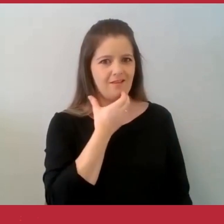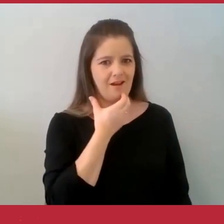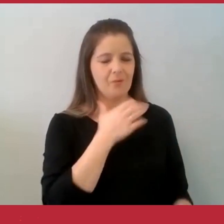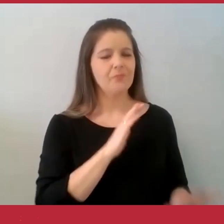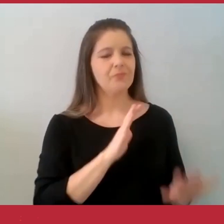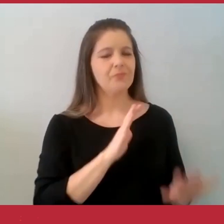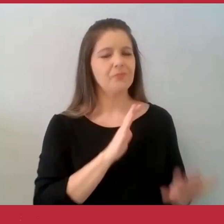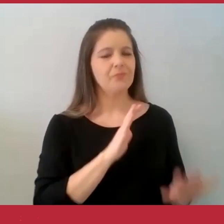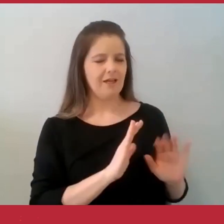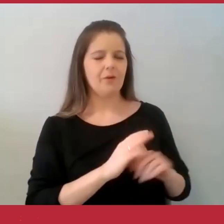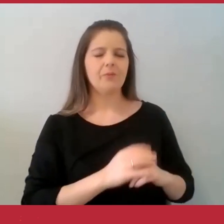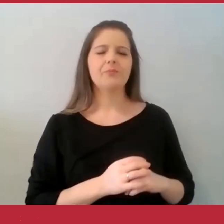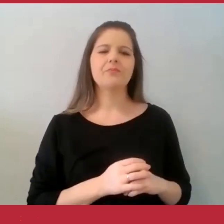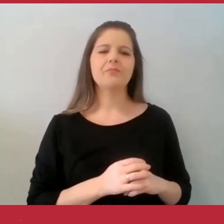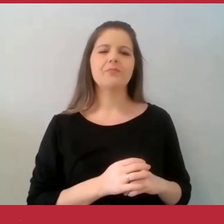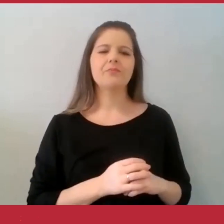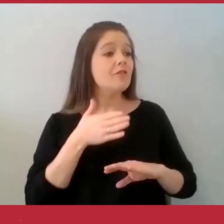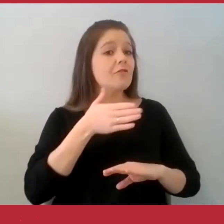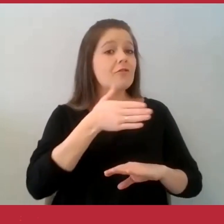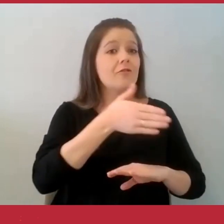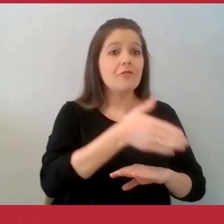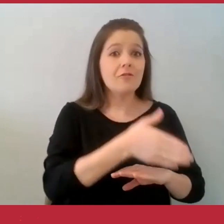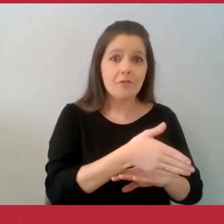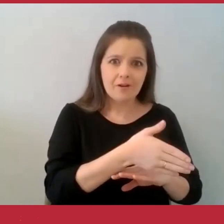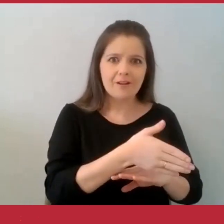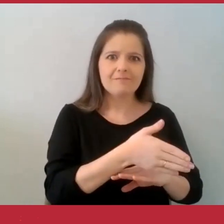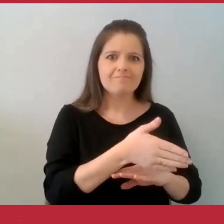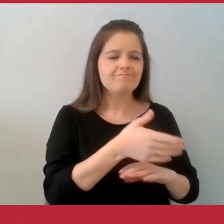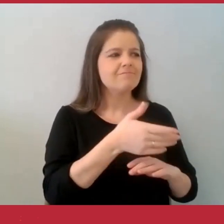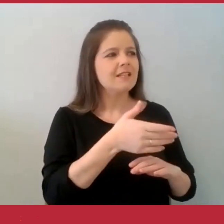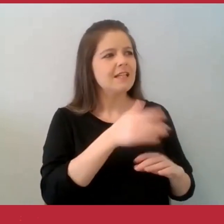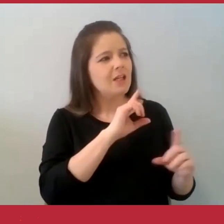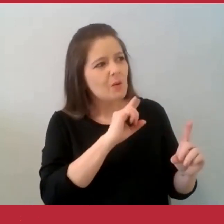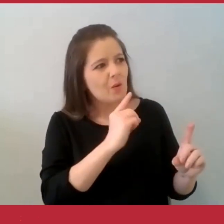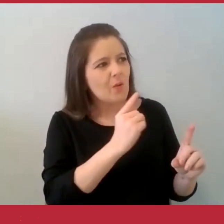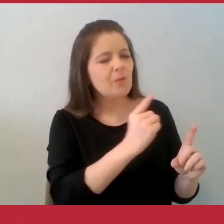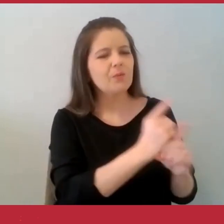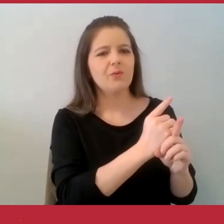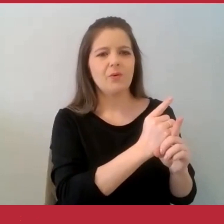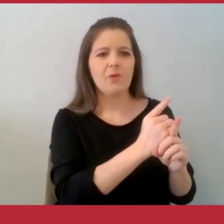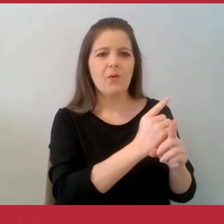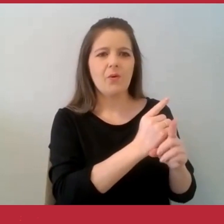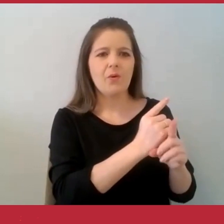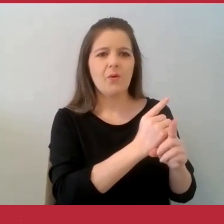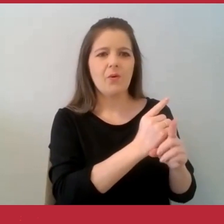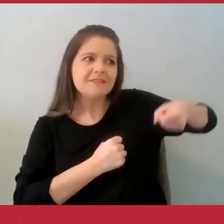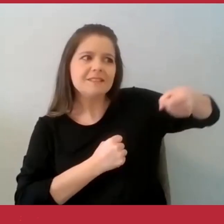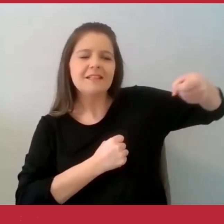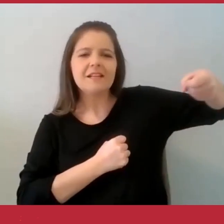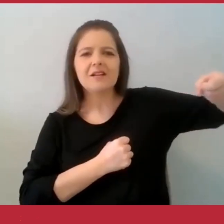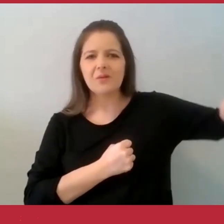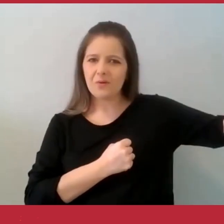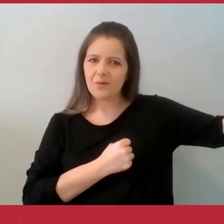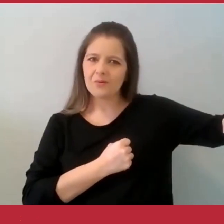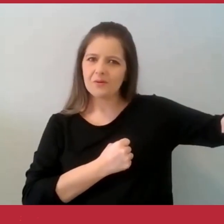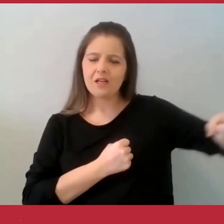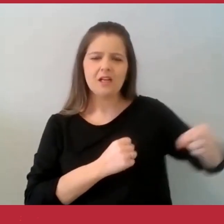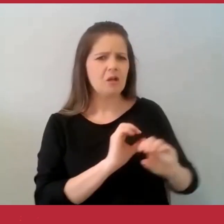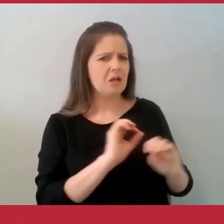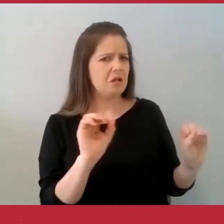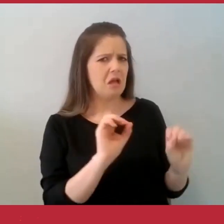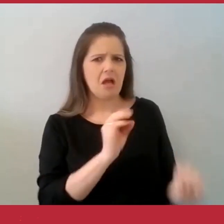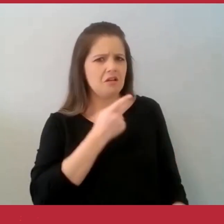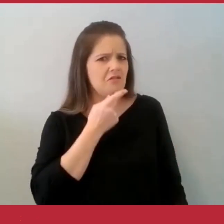chegou na barbearia, encontrou o barbeiro e lhe entregou a cesta sem lhe dizer nada